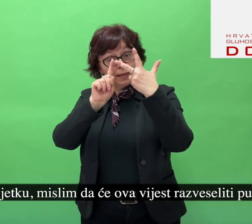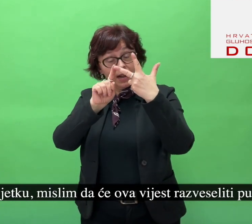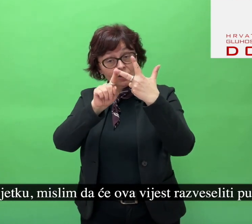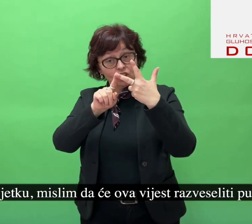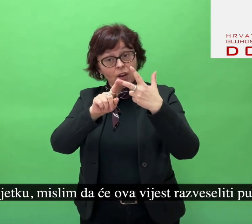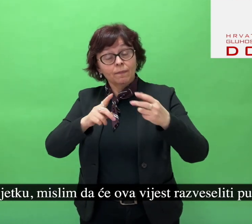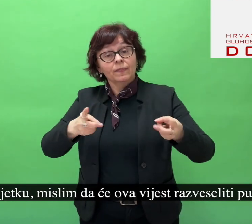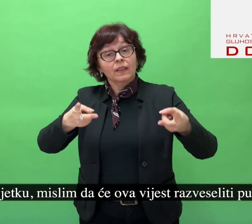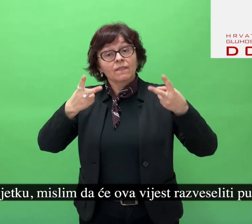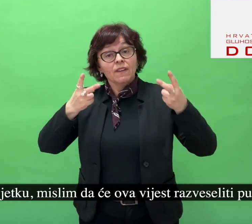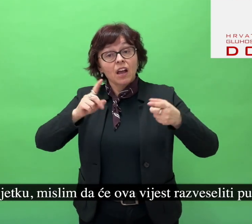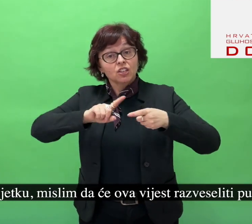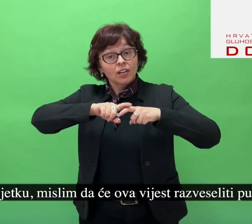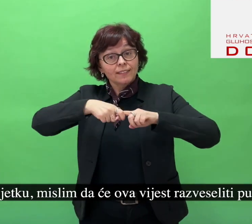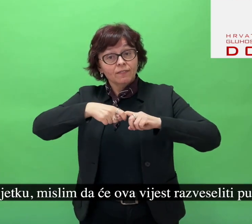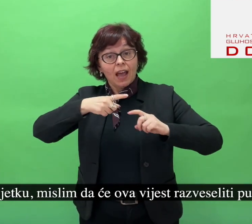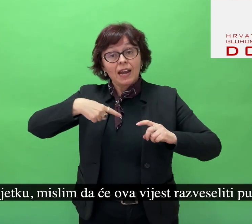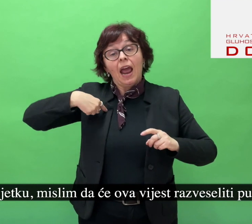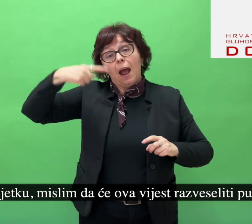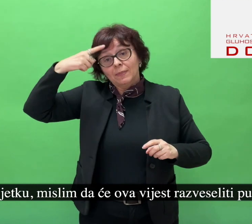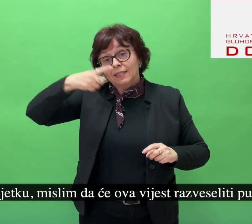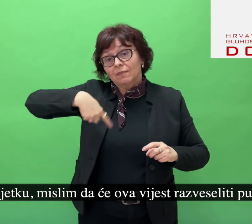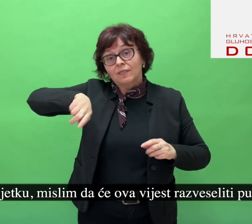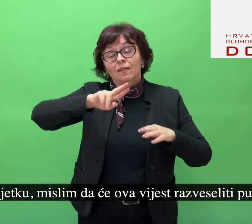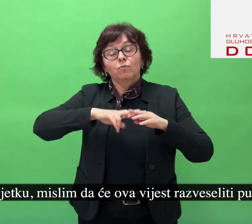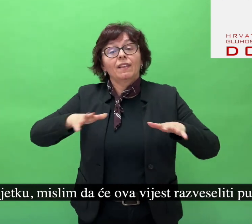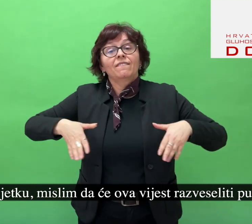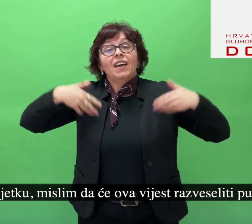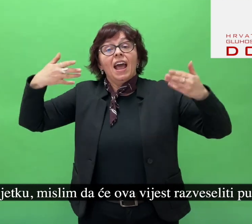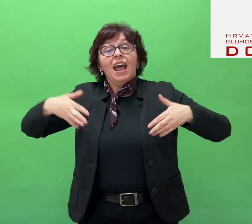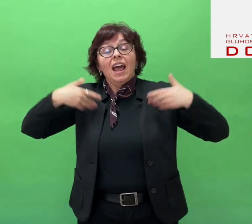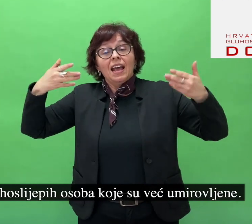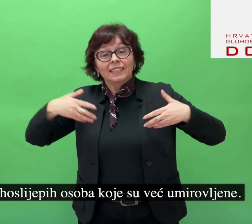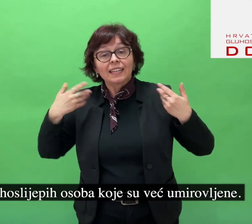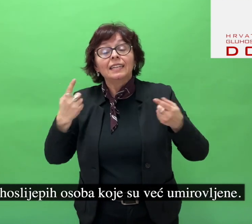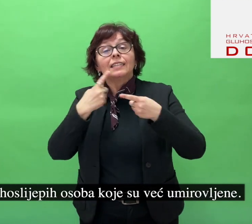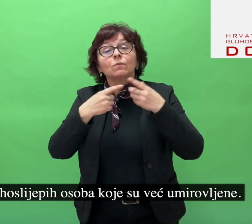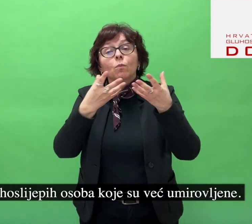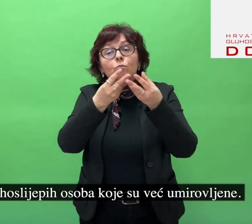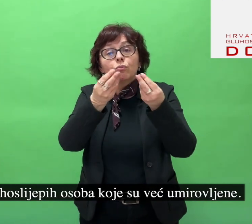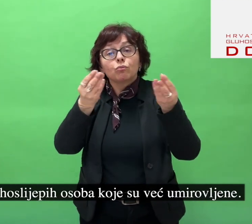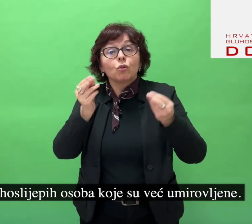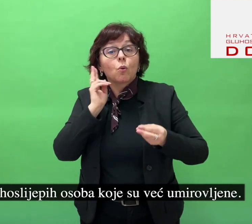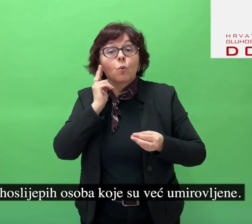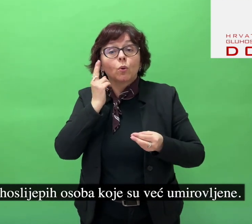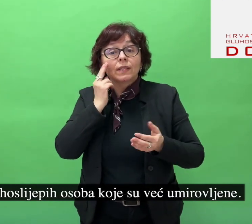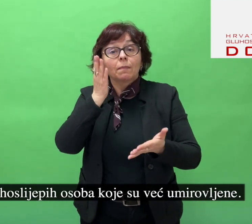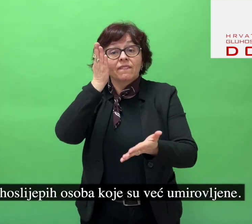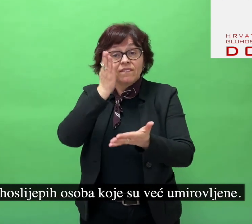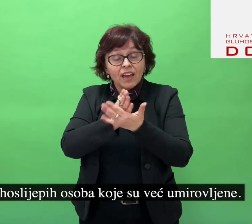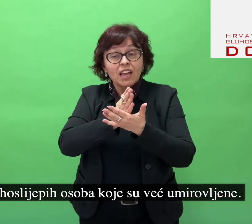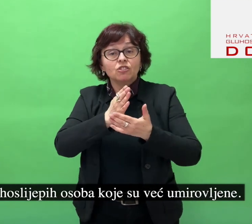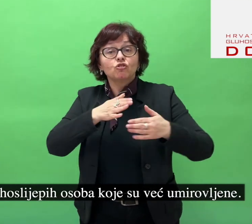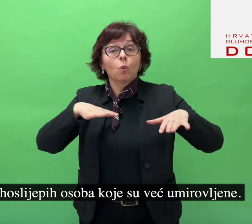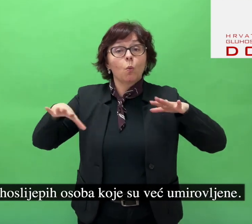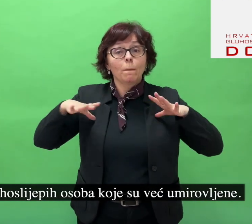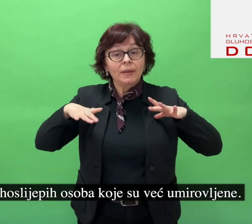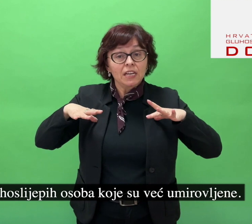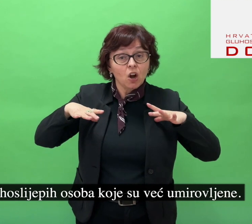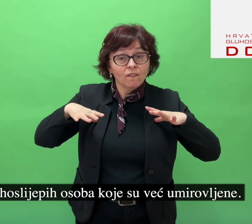Na posljedku, mislim da će ova vijest razveseliti puno gluhosljepih osoba koje su već umirovljene.